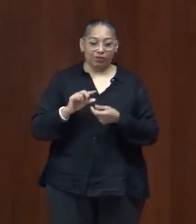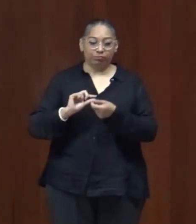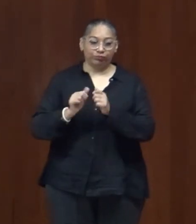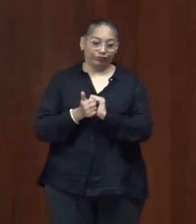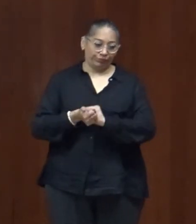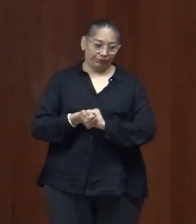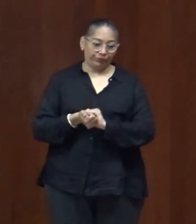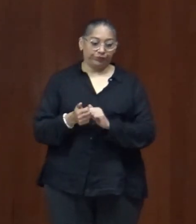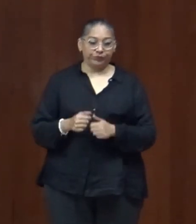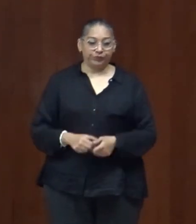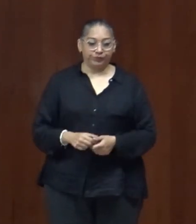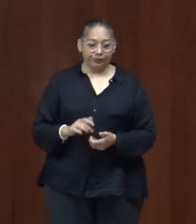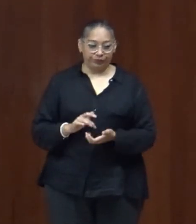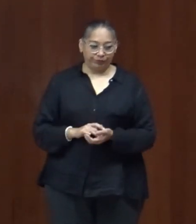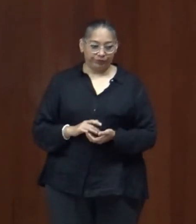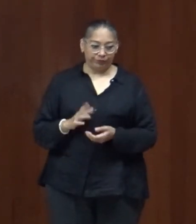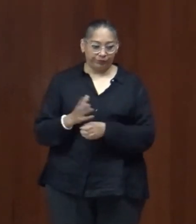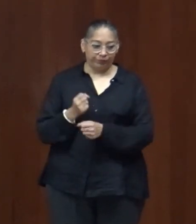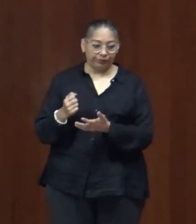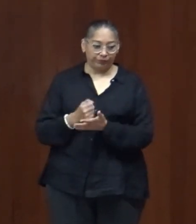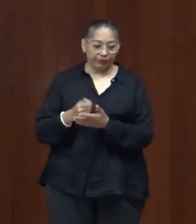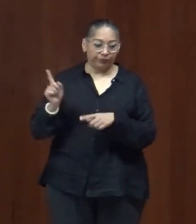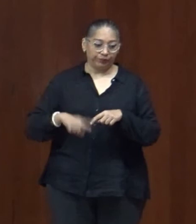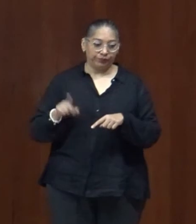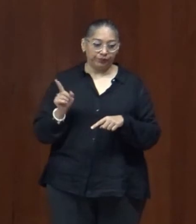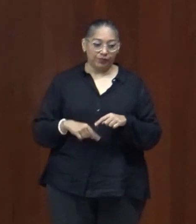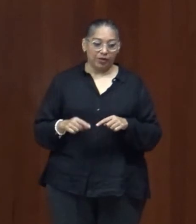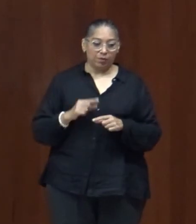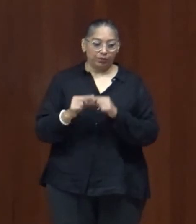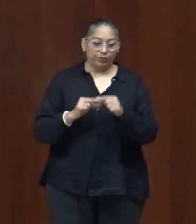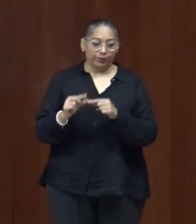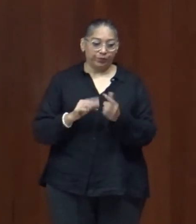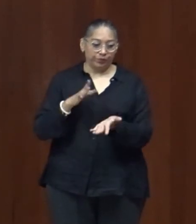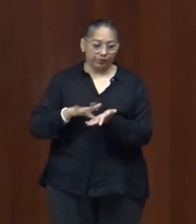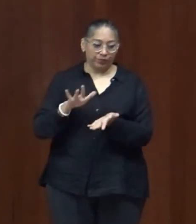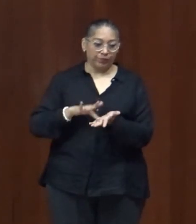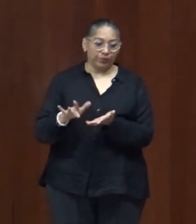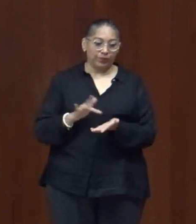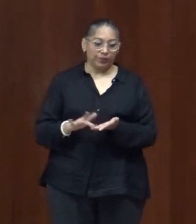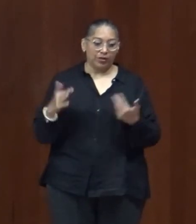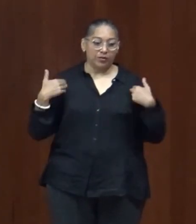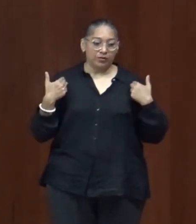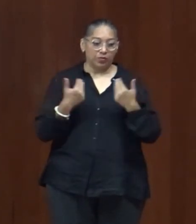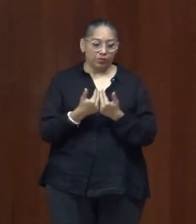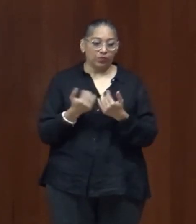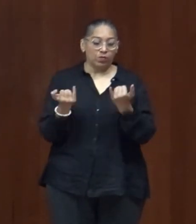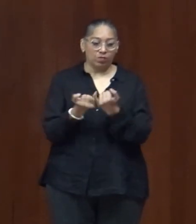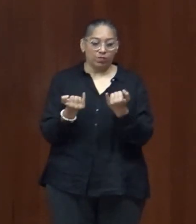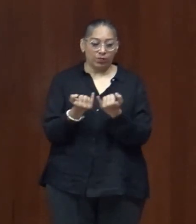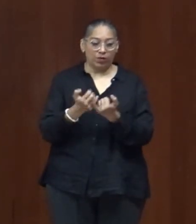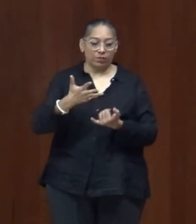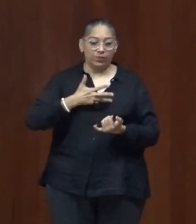práctica desde la práctica desde la cotidialidad la solidaridad y la docencia tiene muchos pendientes todavía